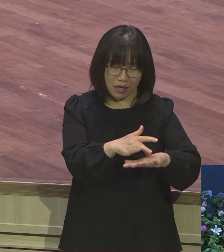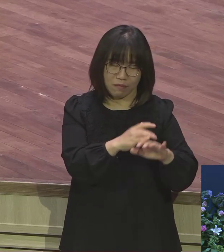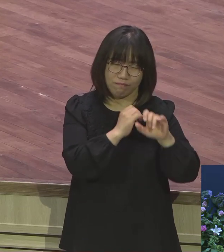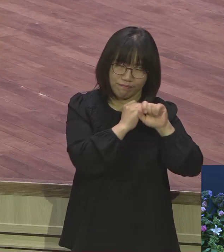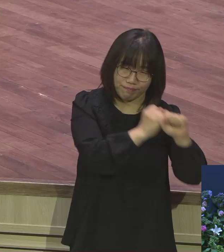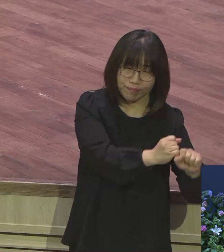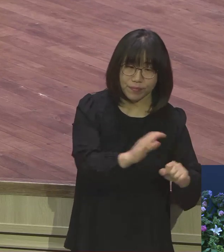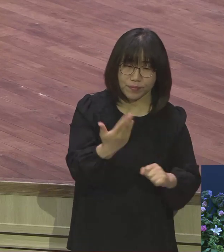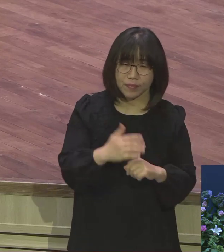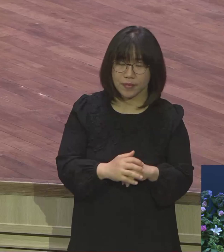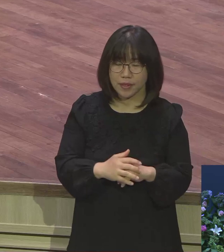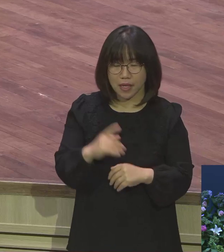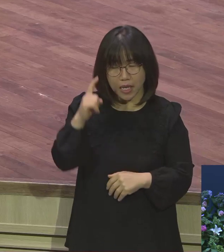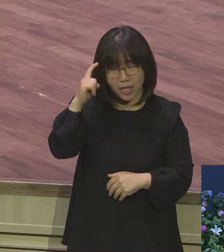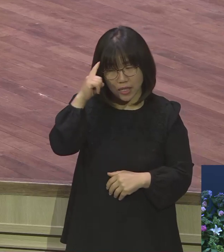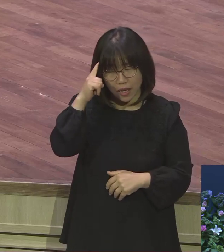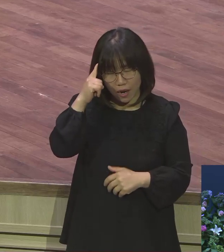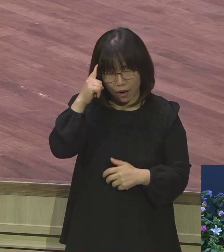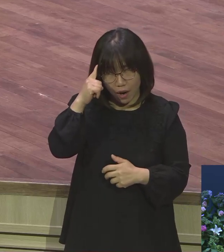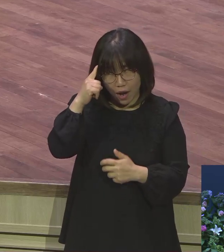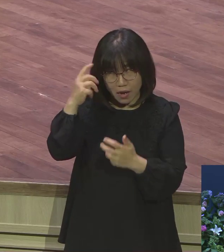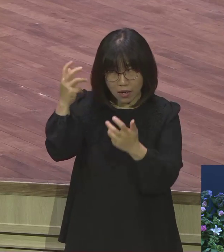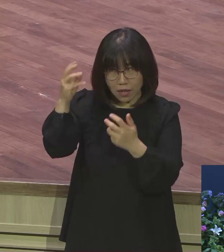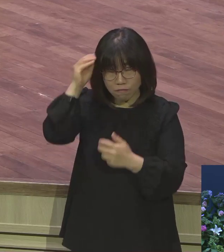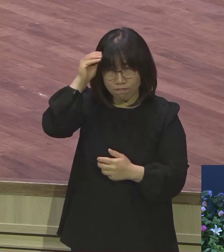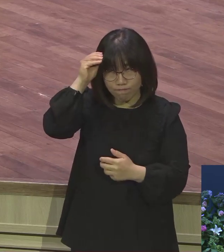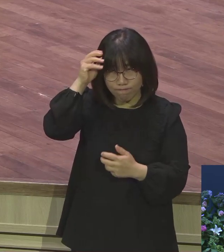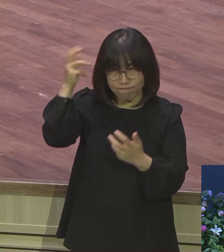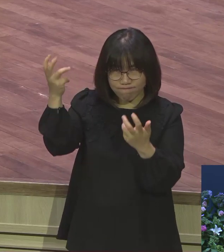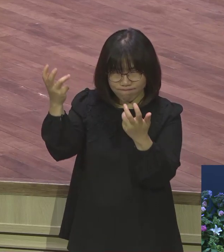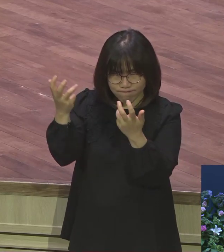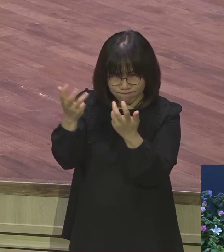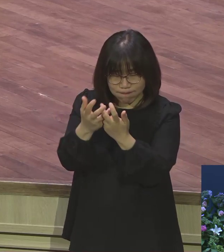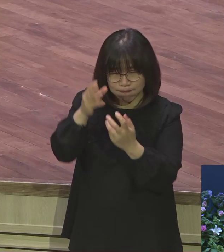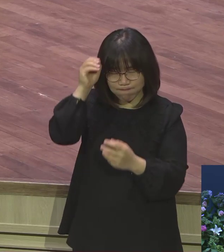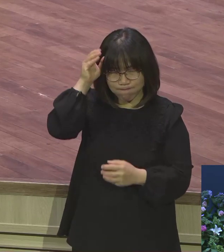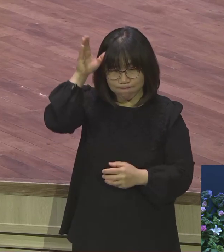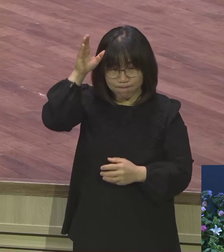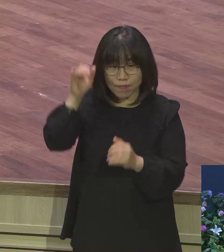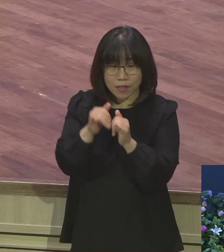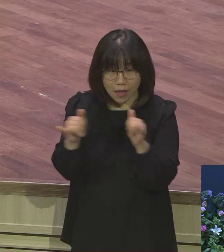생각이 많은 사람들은 그게 쓸데없는 생각들입니다. 그래서 사단이 그걸 이용한다고.